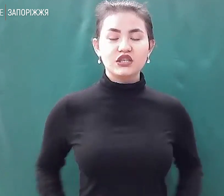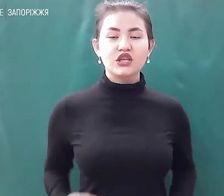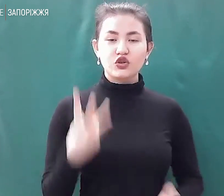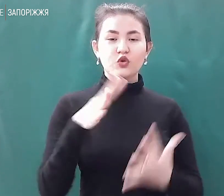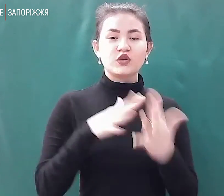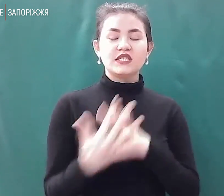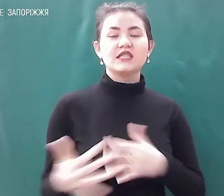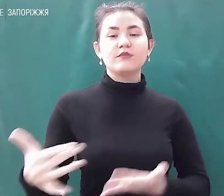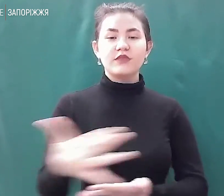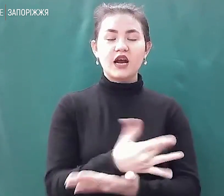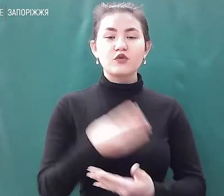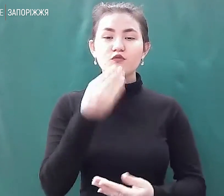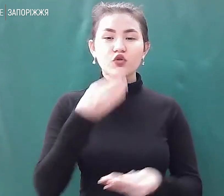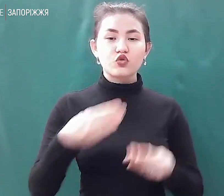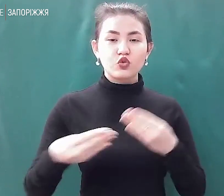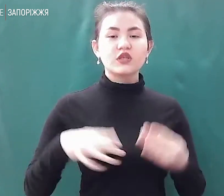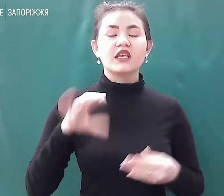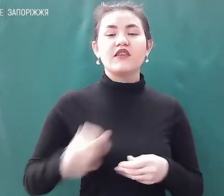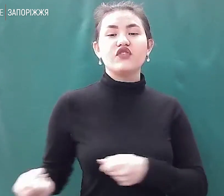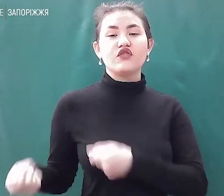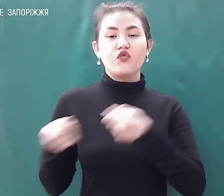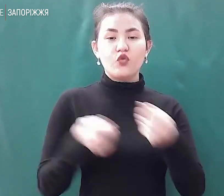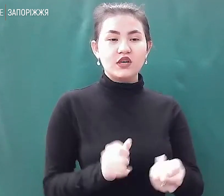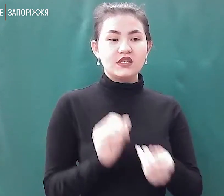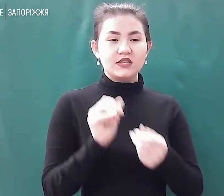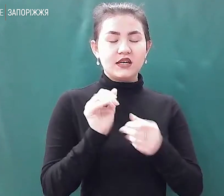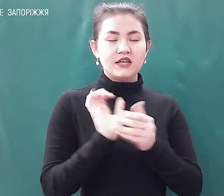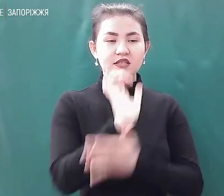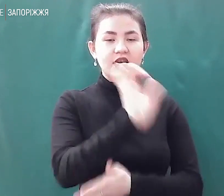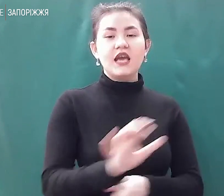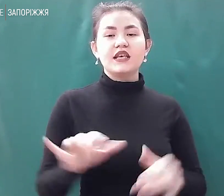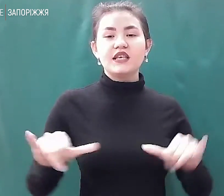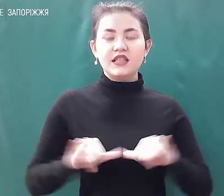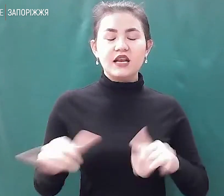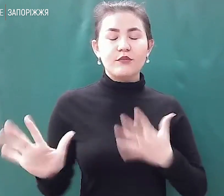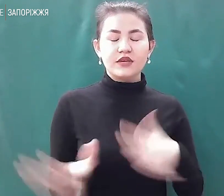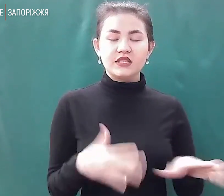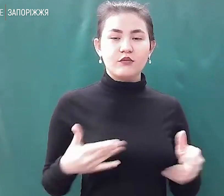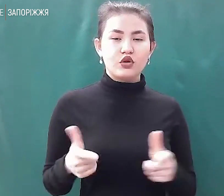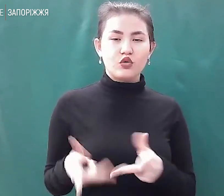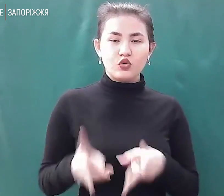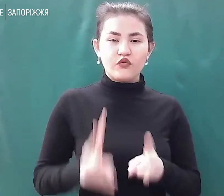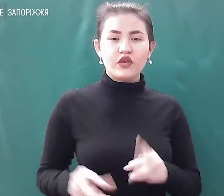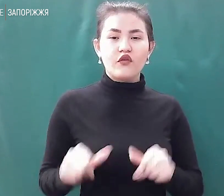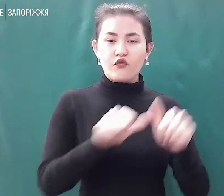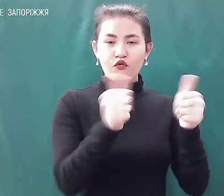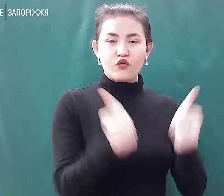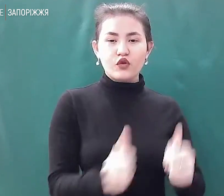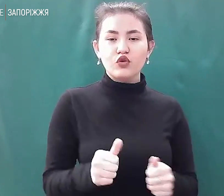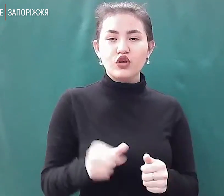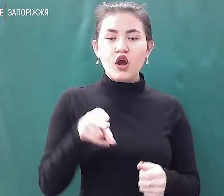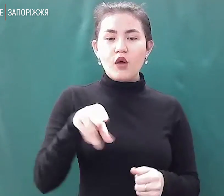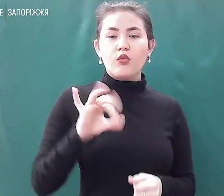продукти і відвозять до їдальні. Після приготування формують у порції та везуть їжу